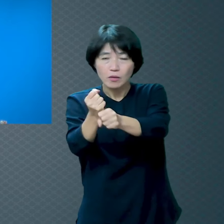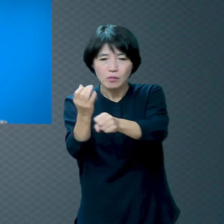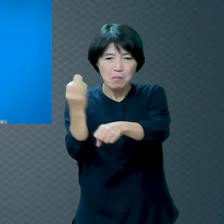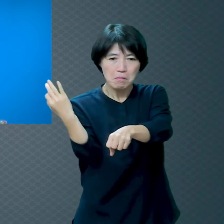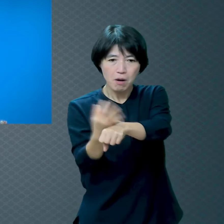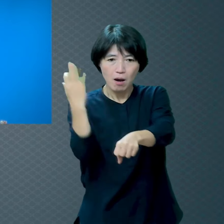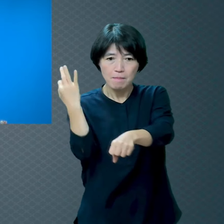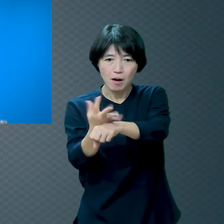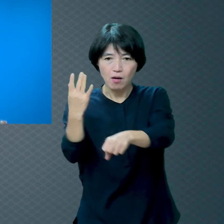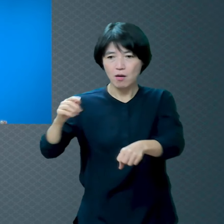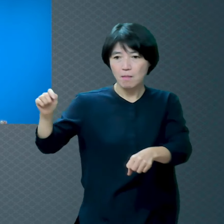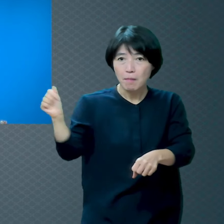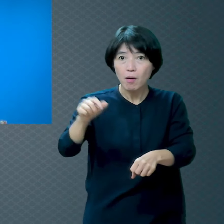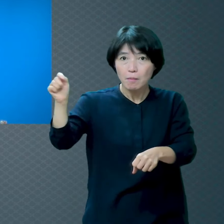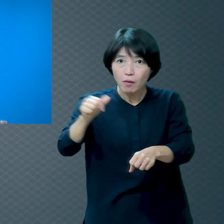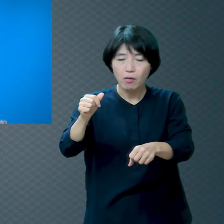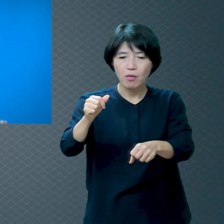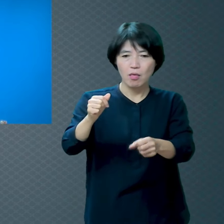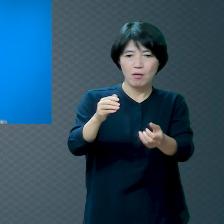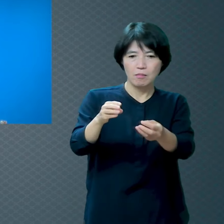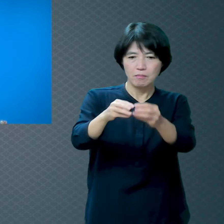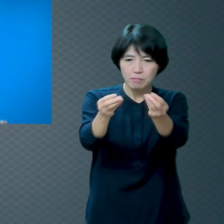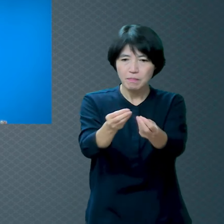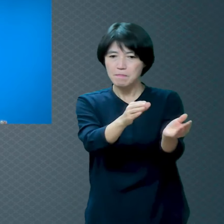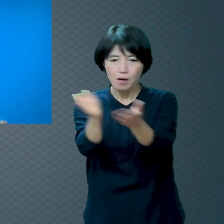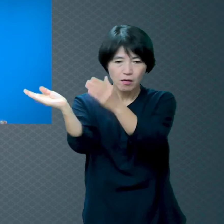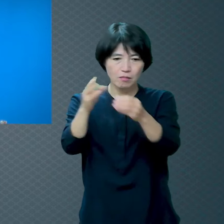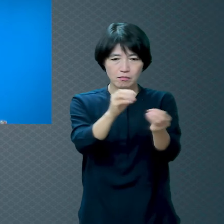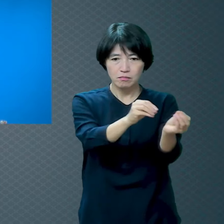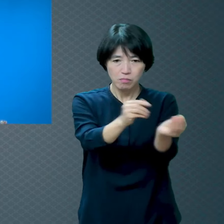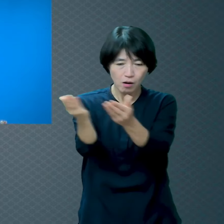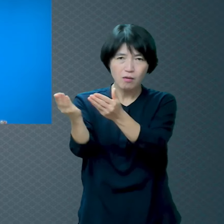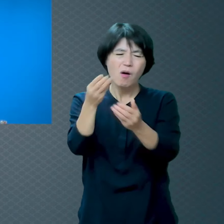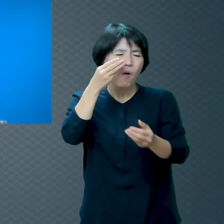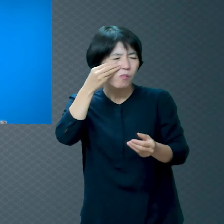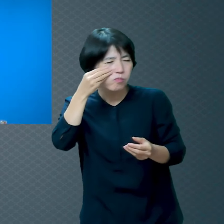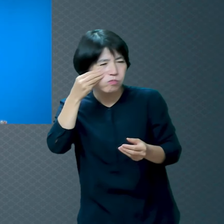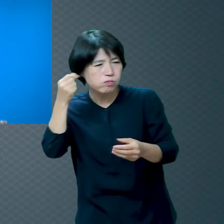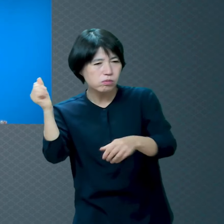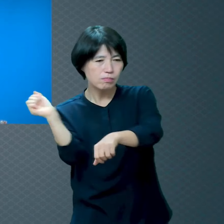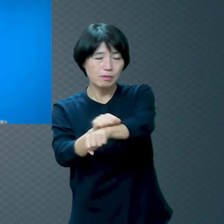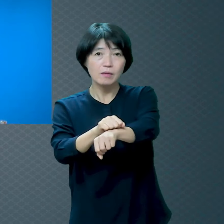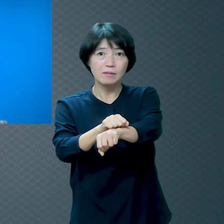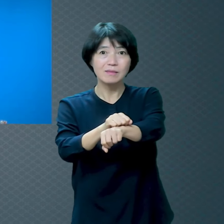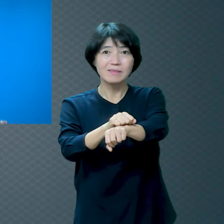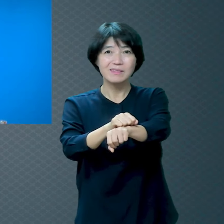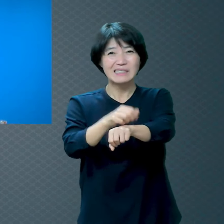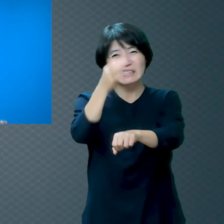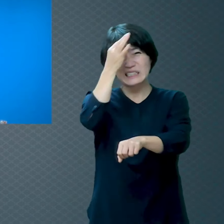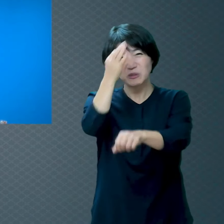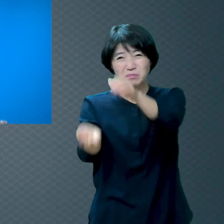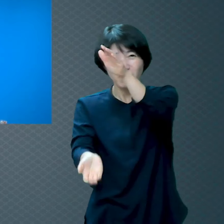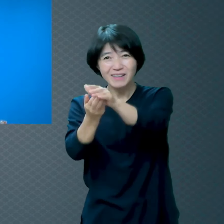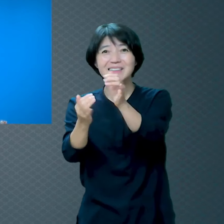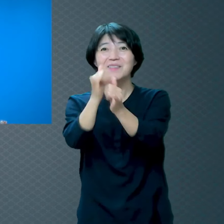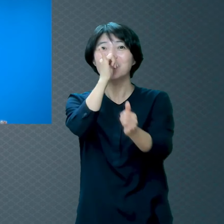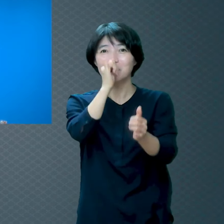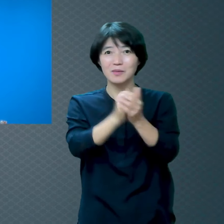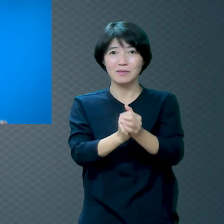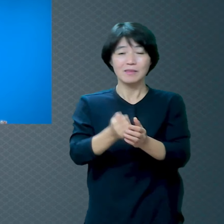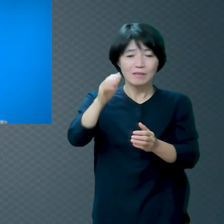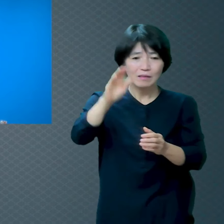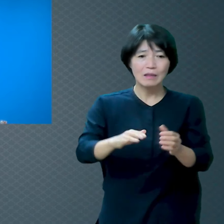던지는데 제자리 들어가잖아요 얼마나 오래 했으면 그런데 인생은 살면 살수록